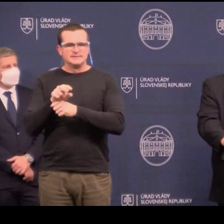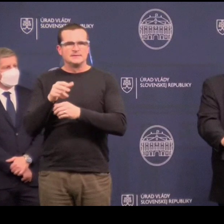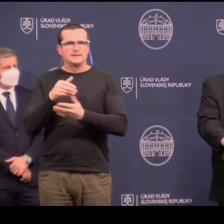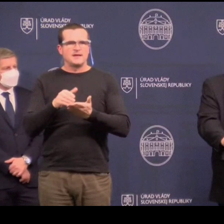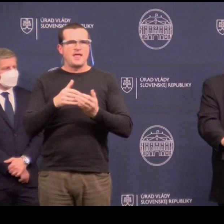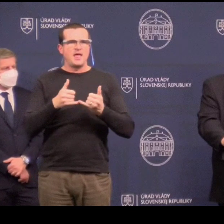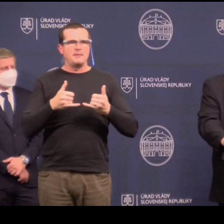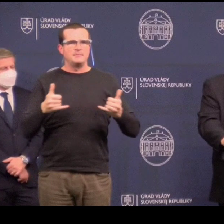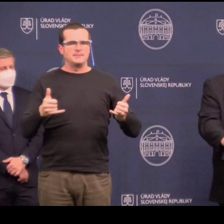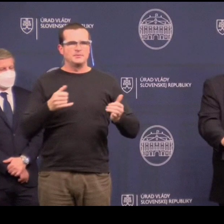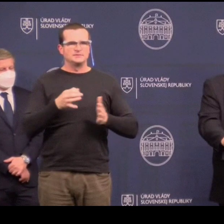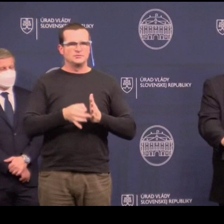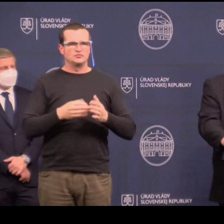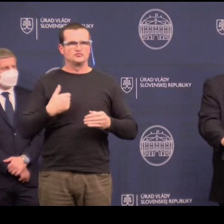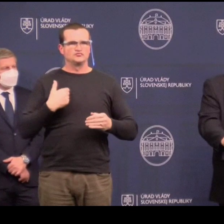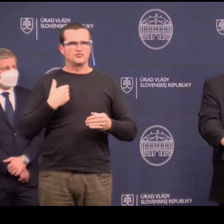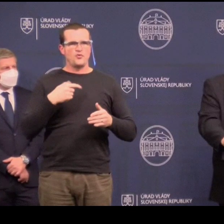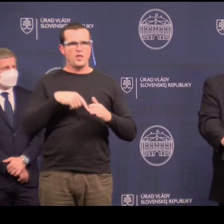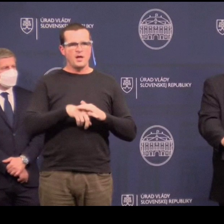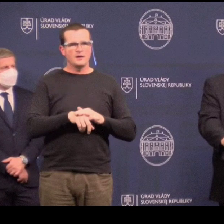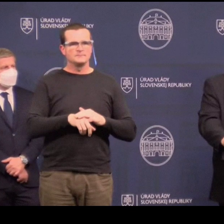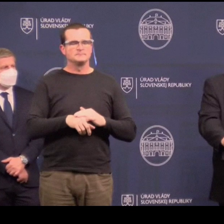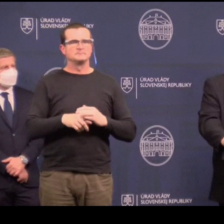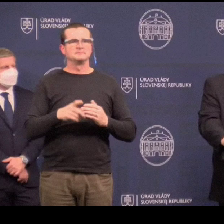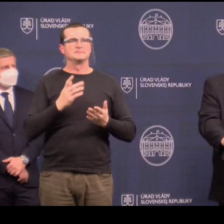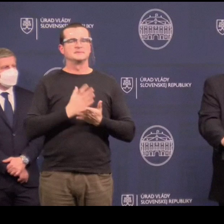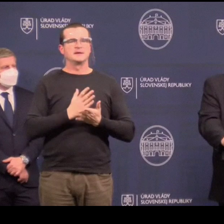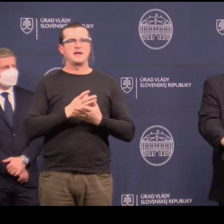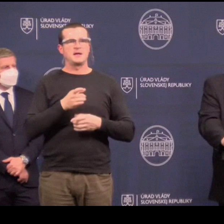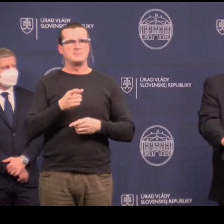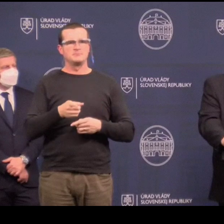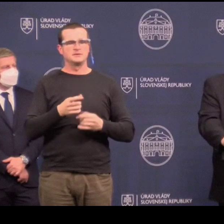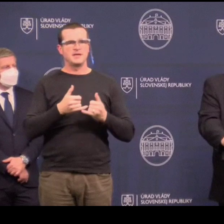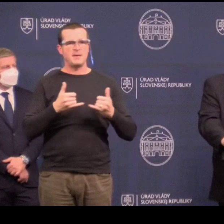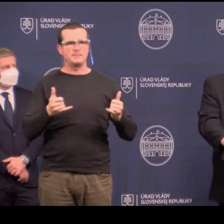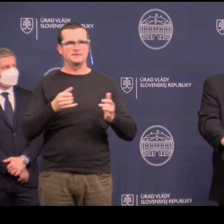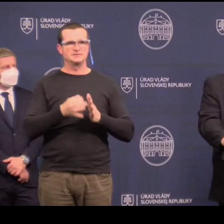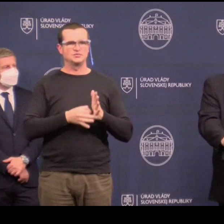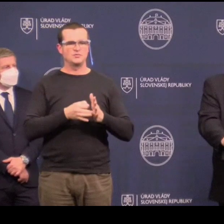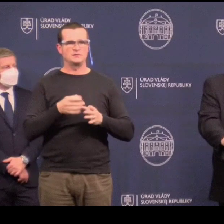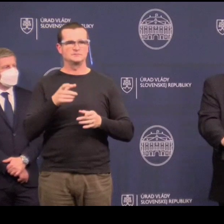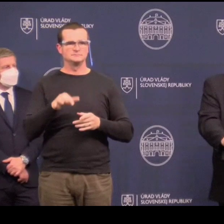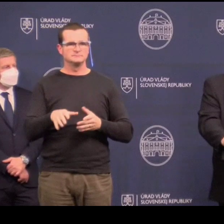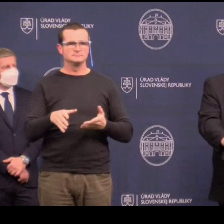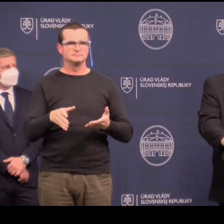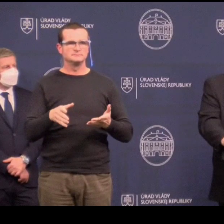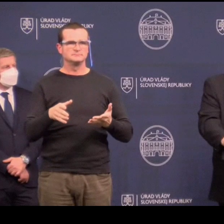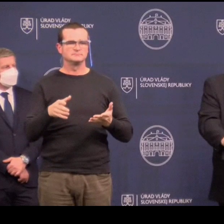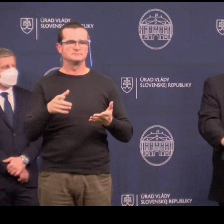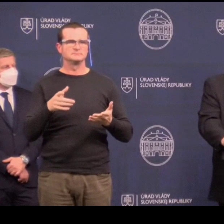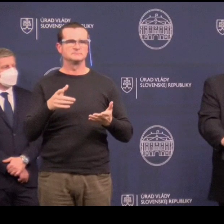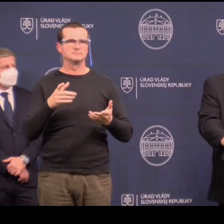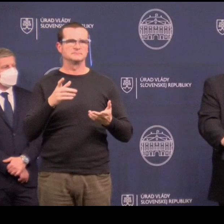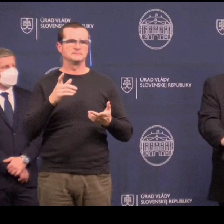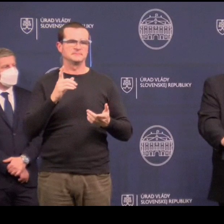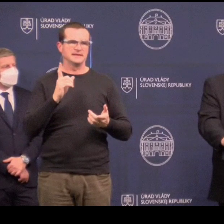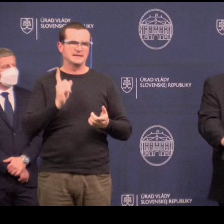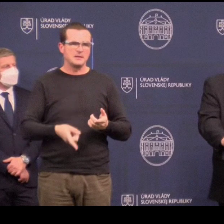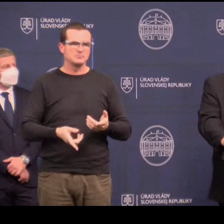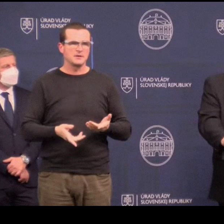epidemiologickú situáciu v školách. Ak si to bude epidemiologická situácia vyžadovať,